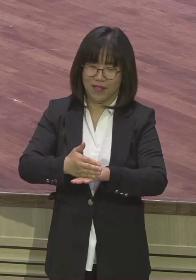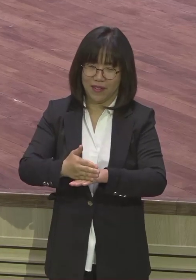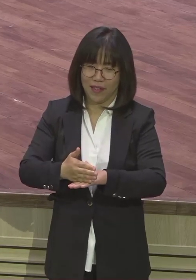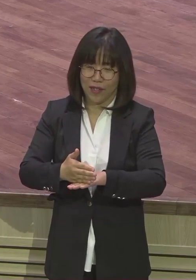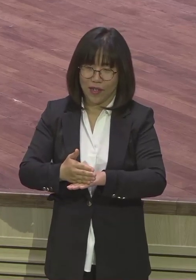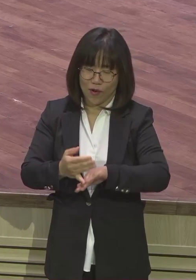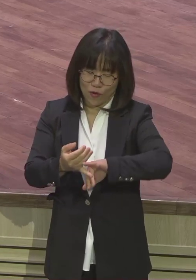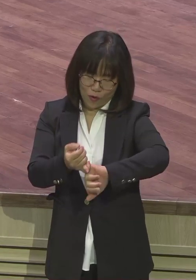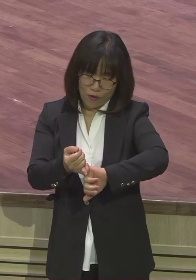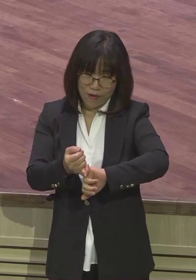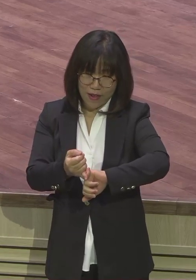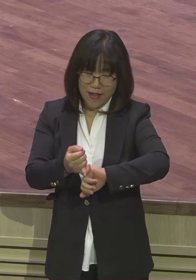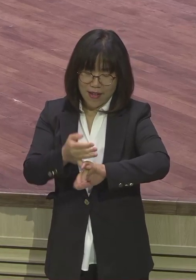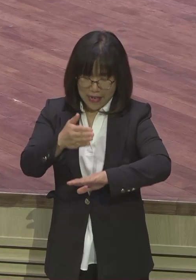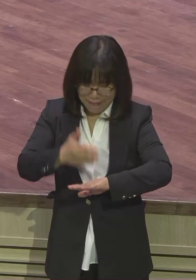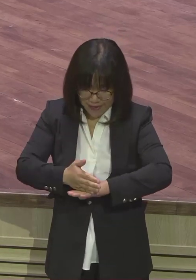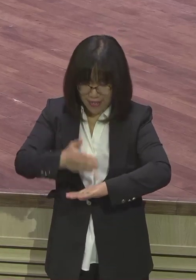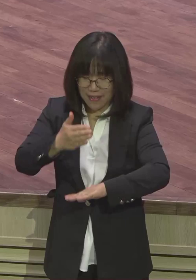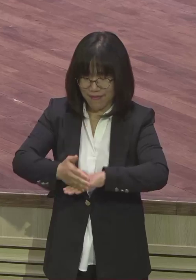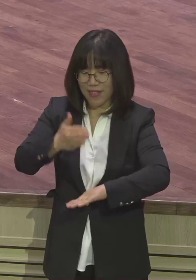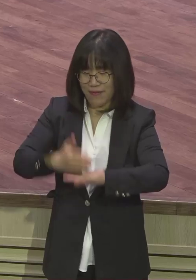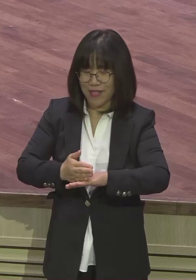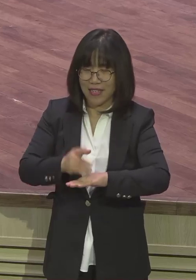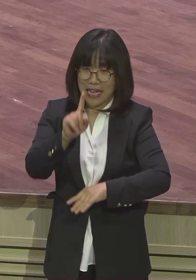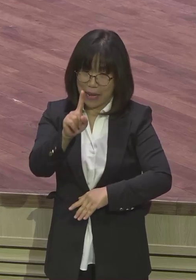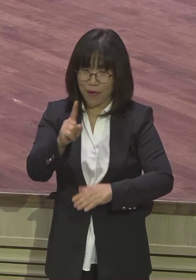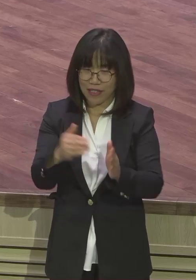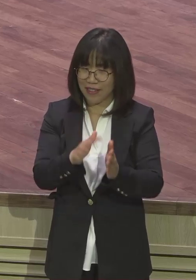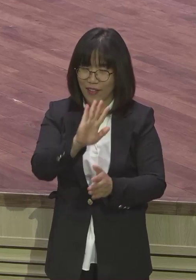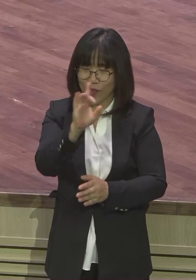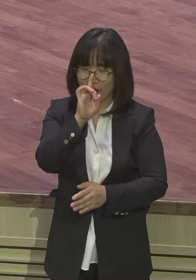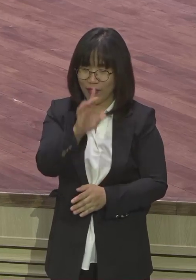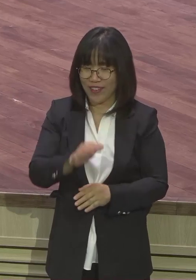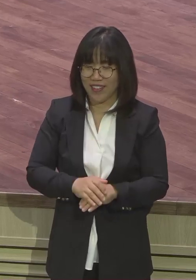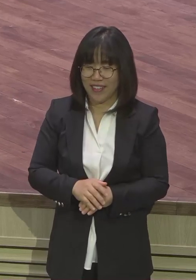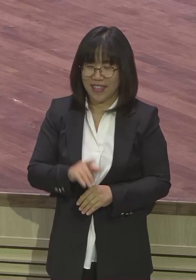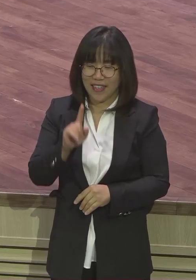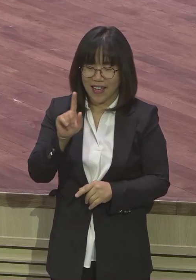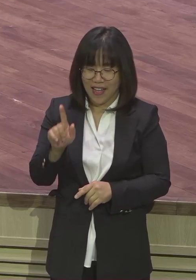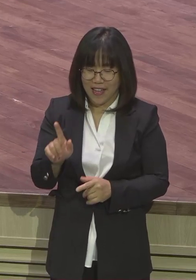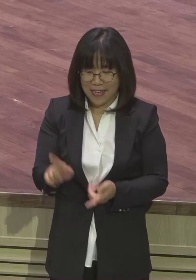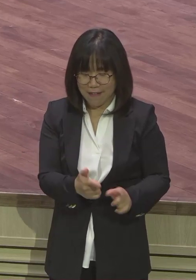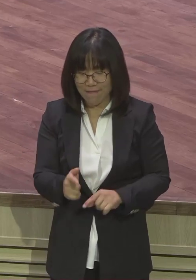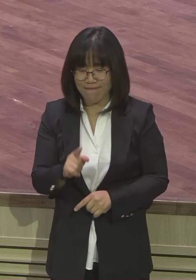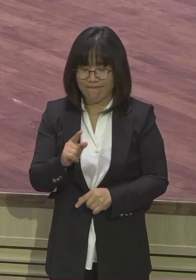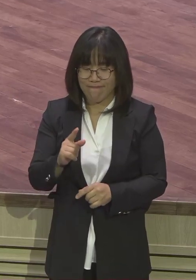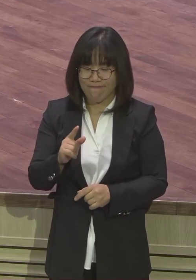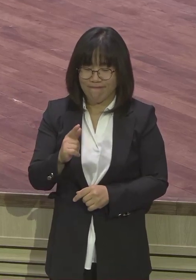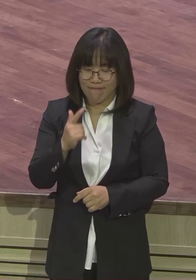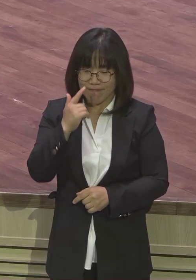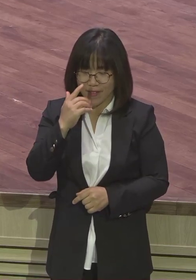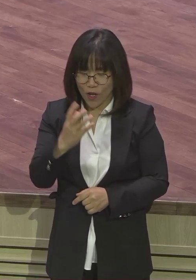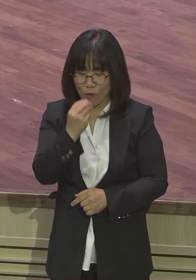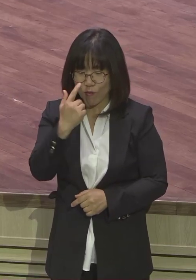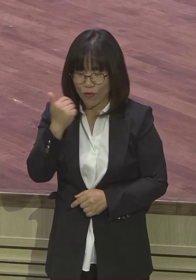번에가 안 돼서 세 번 하면 돼요 감사합니다 감사합니다 감사합니다 성부 성자 성령이여 아멘